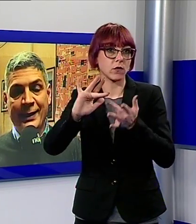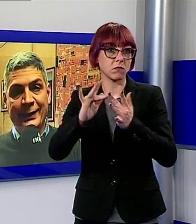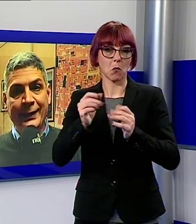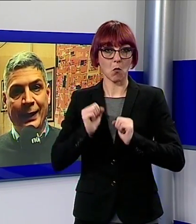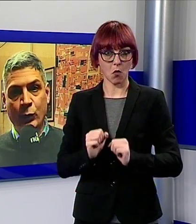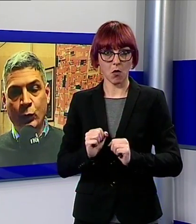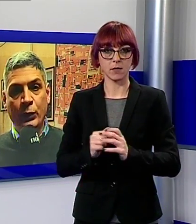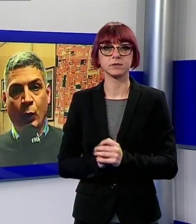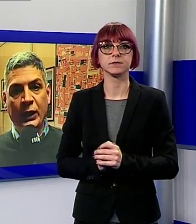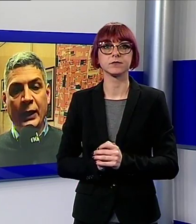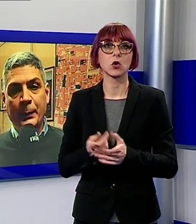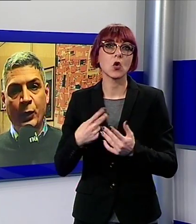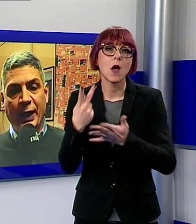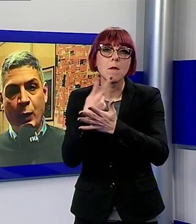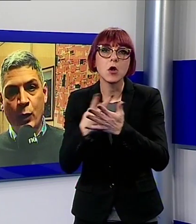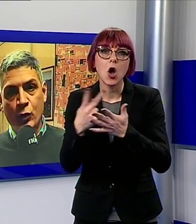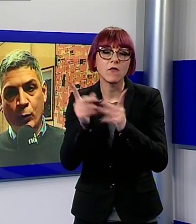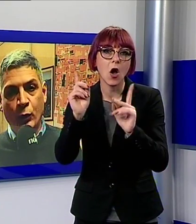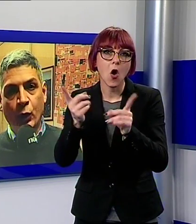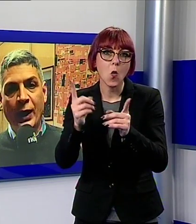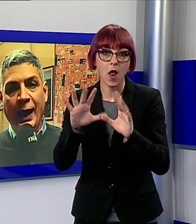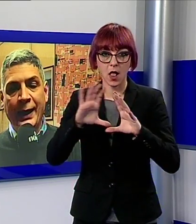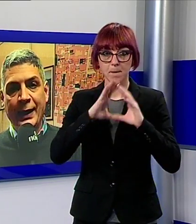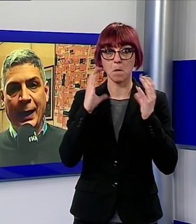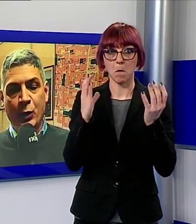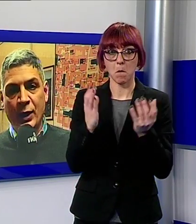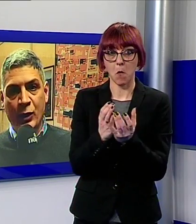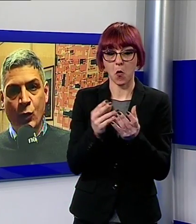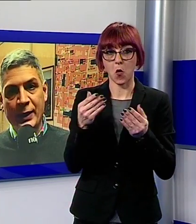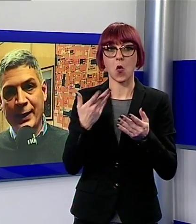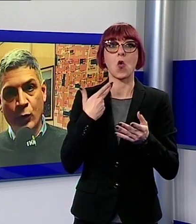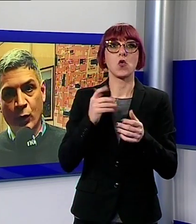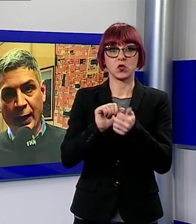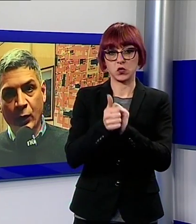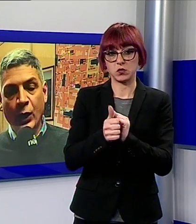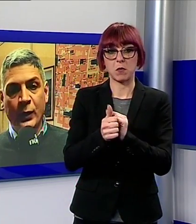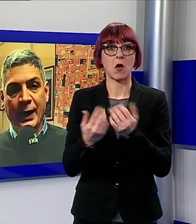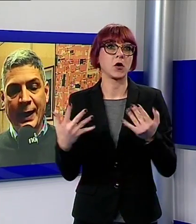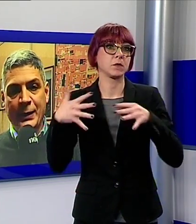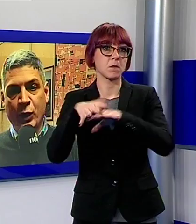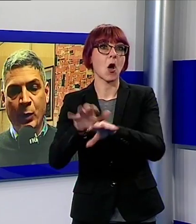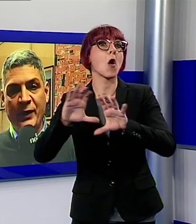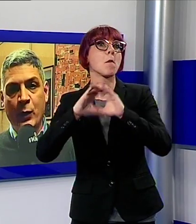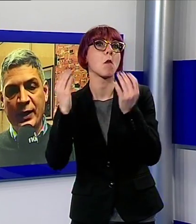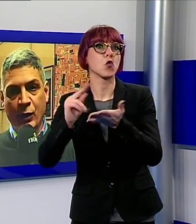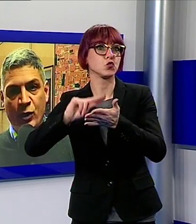sta tentando in tutti i modi di portare questo mondo anche nell'ambito della scuola di secondo grado quindi i ragazzi potrebbero avere questa grossa